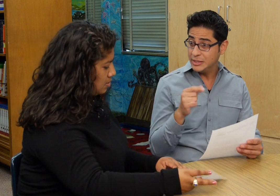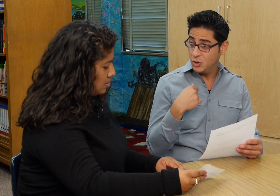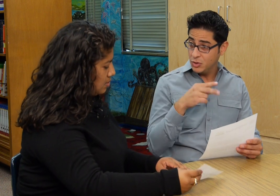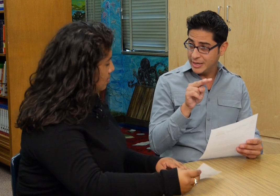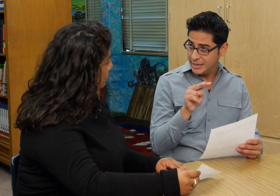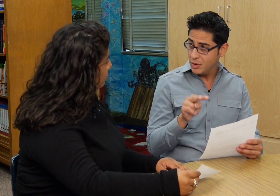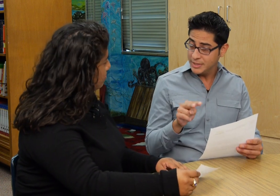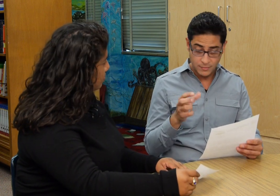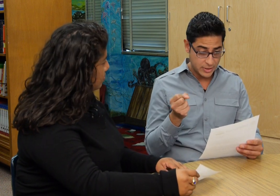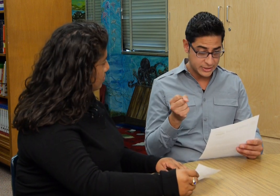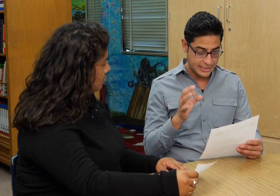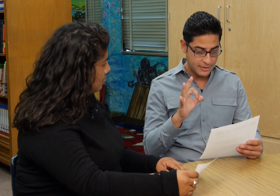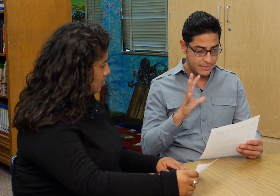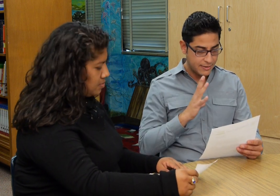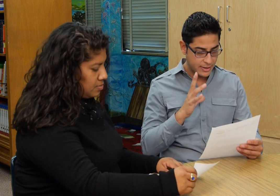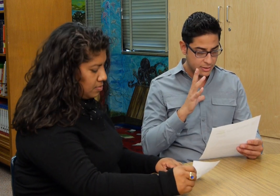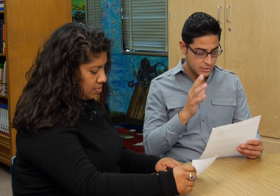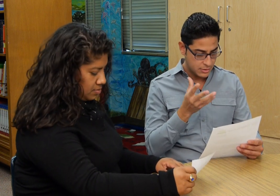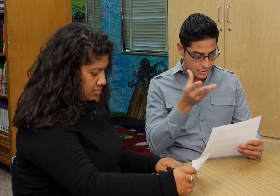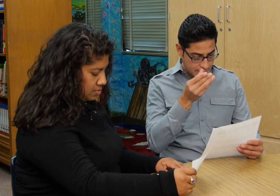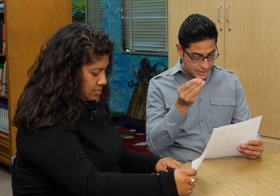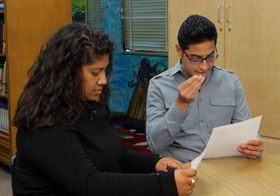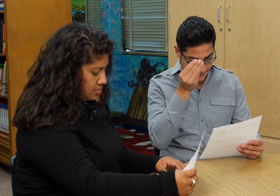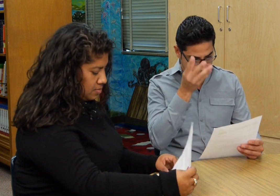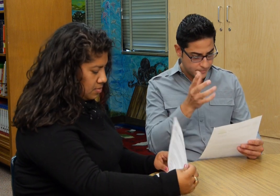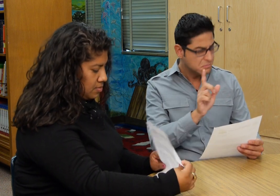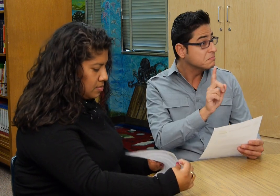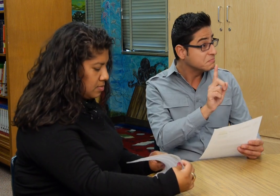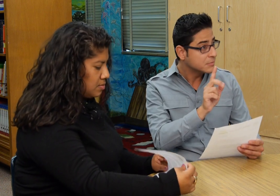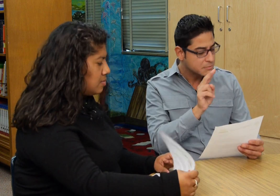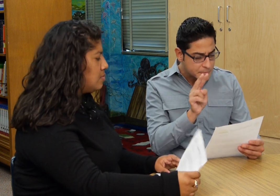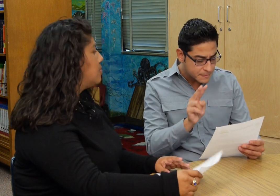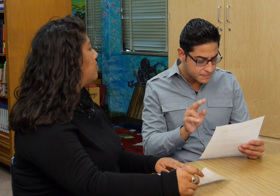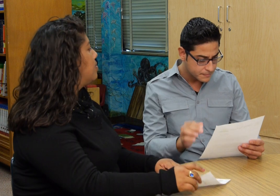un momentito en lo que leo más o menos está bien para ver qué dice